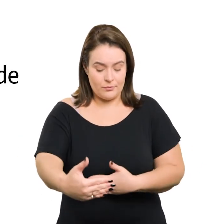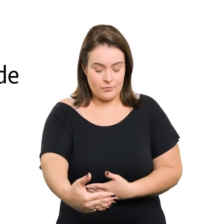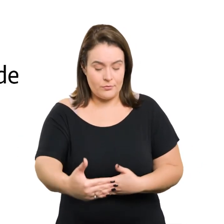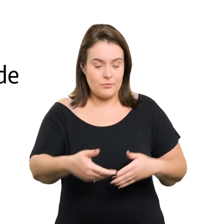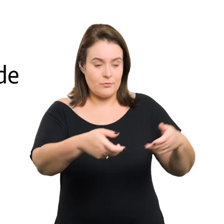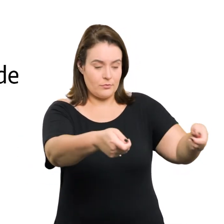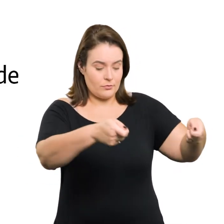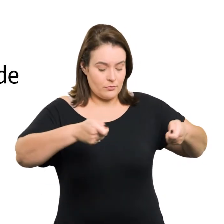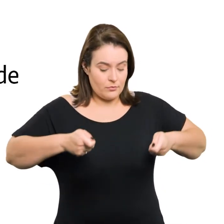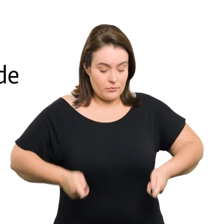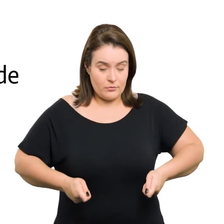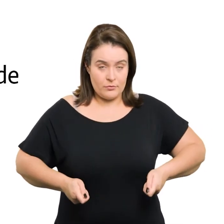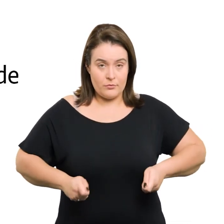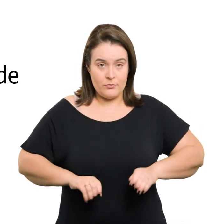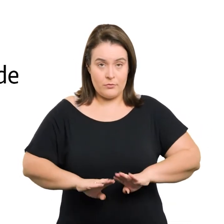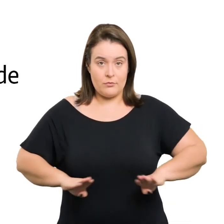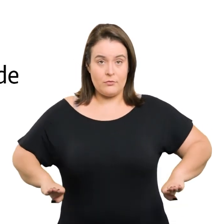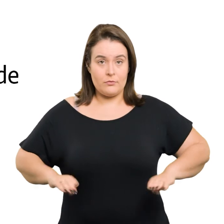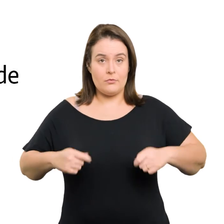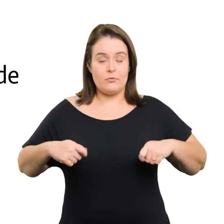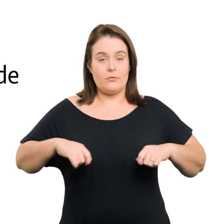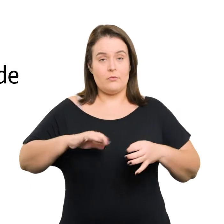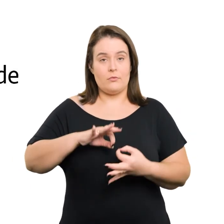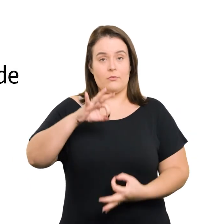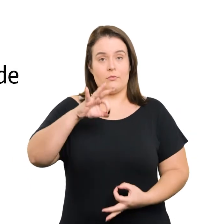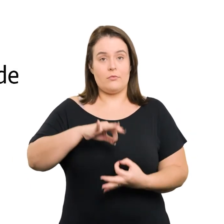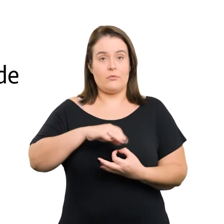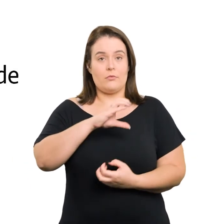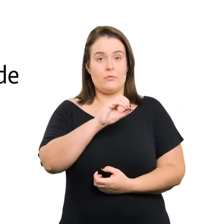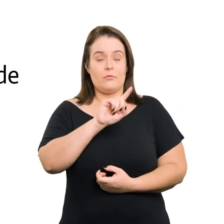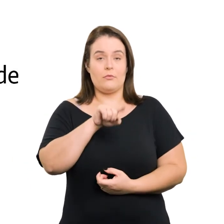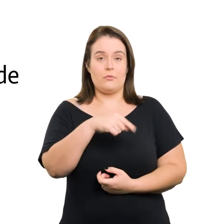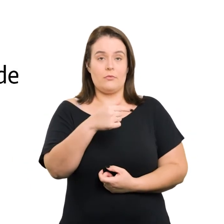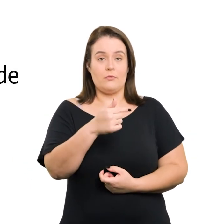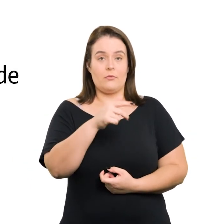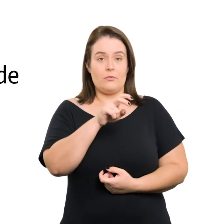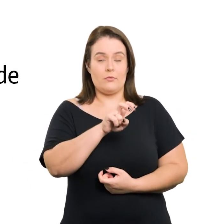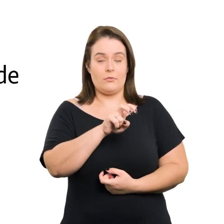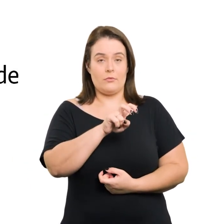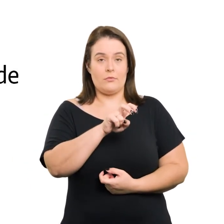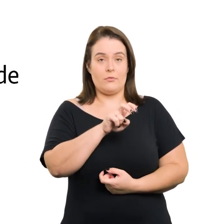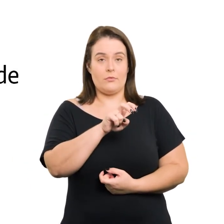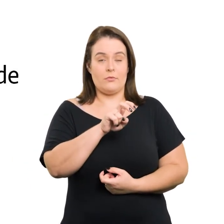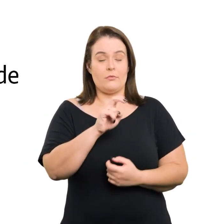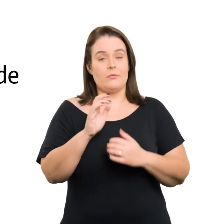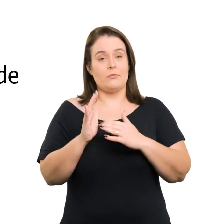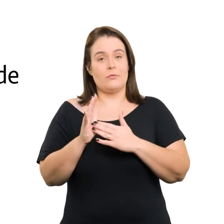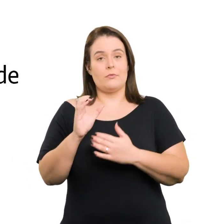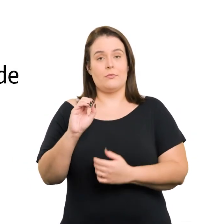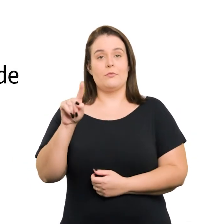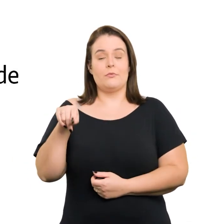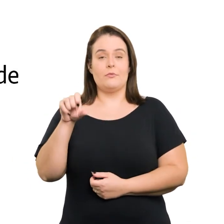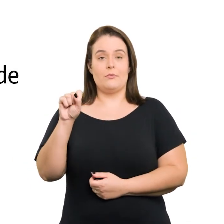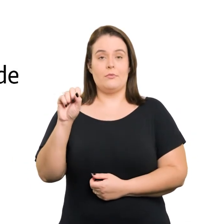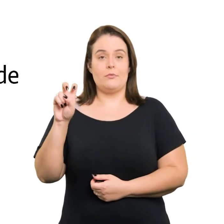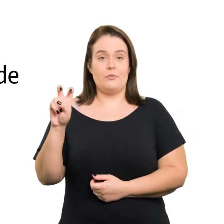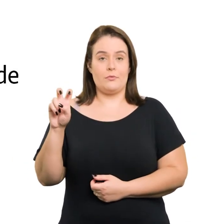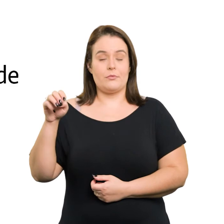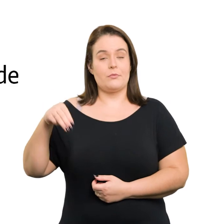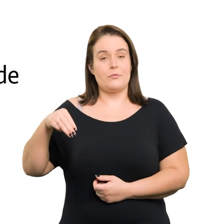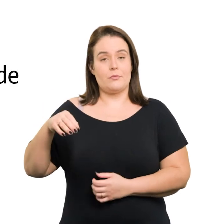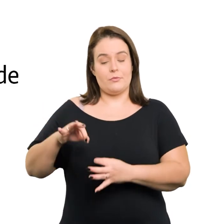apoio para bandeja ou similares devem possuir altura entre 0,75 m e 0